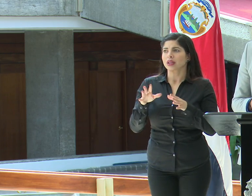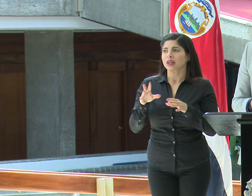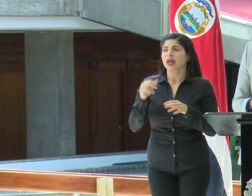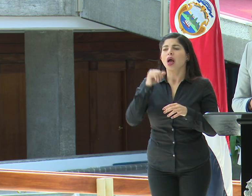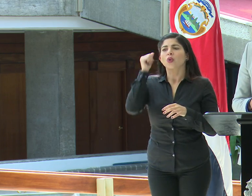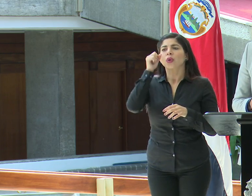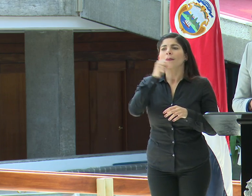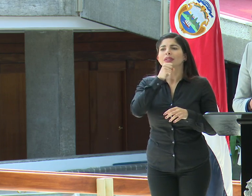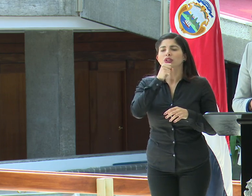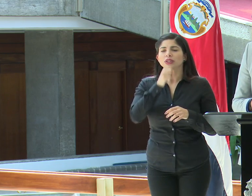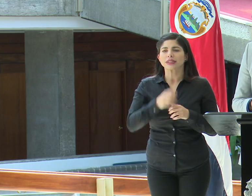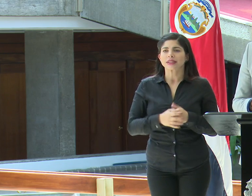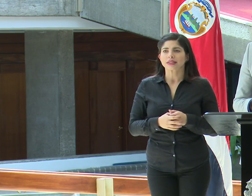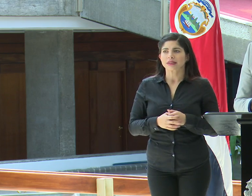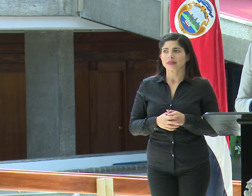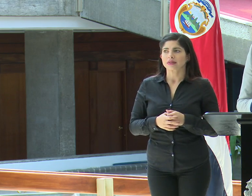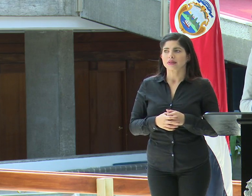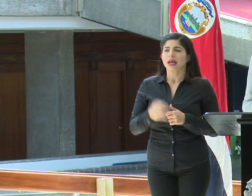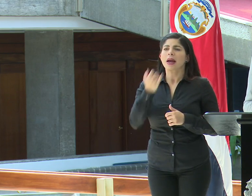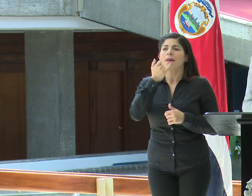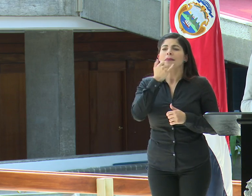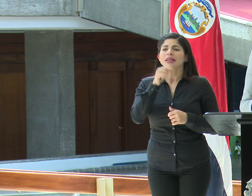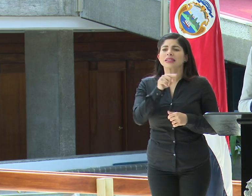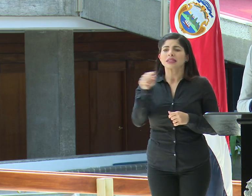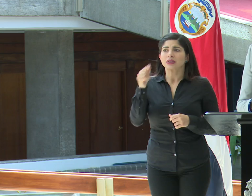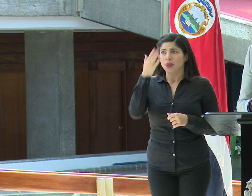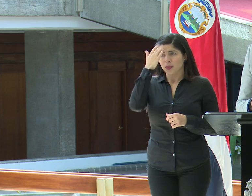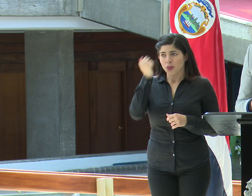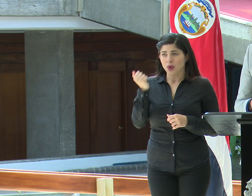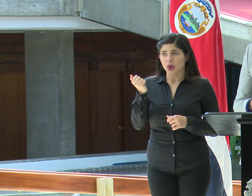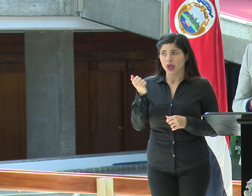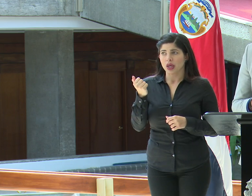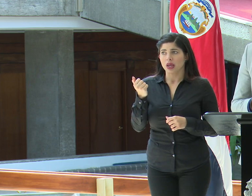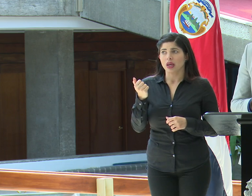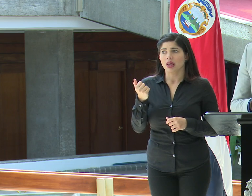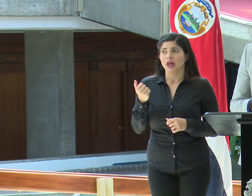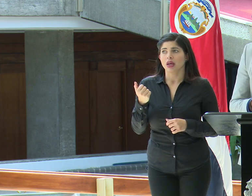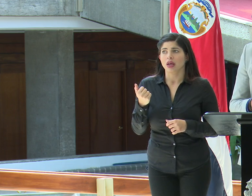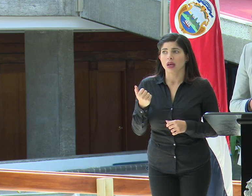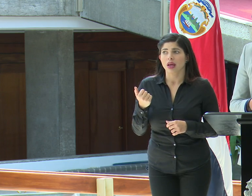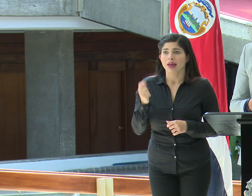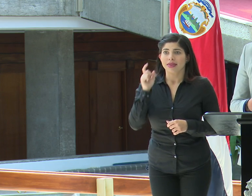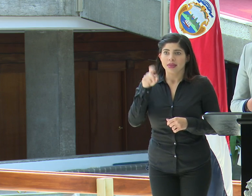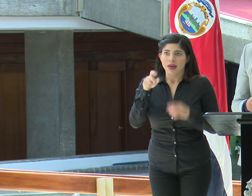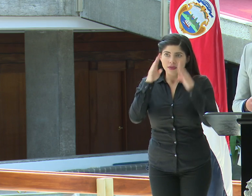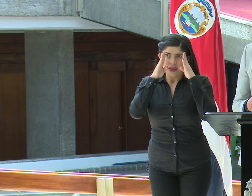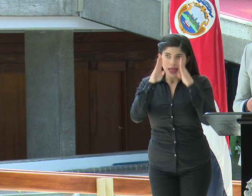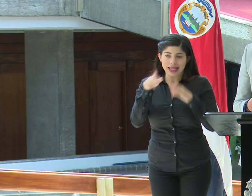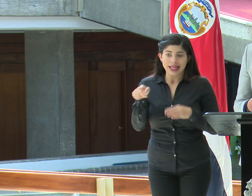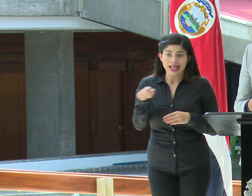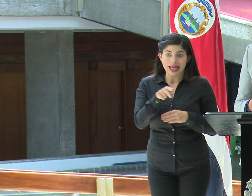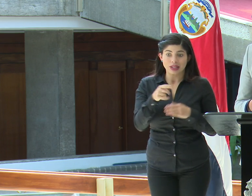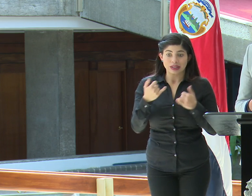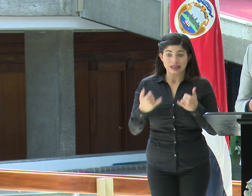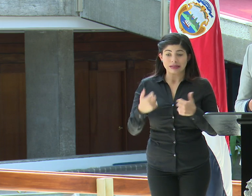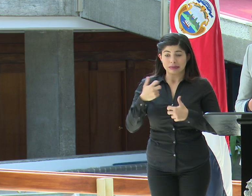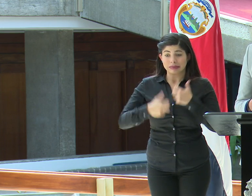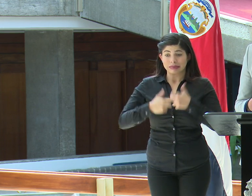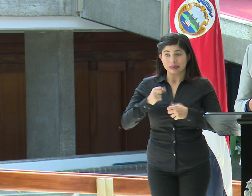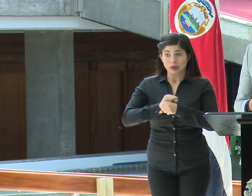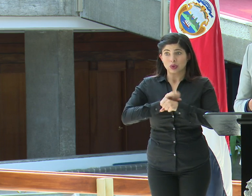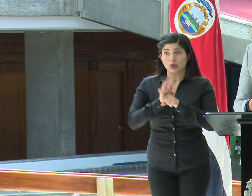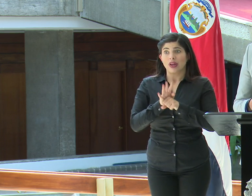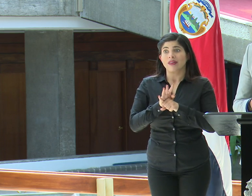adultos mayores. Sí, en eso. ellos porque tenemos, bueno, se tienen que dar la atención a ellos y en medio de esta crisis con el